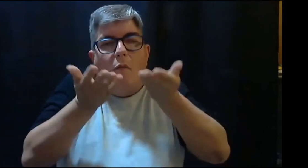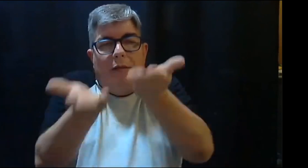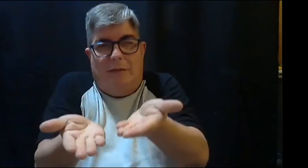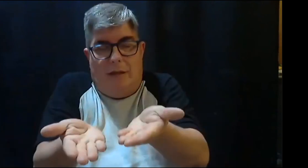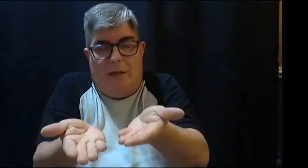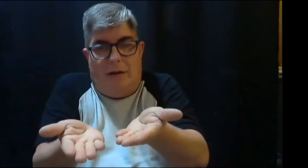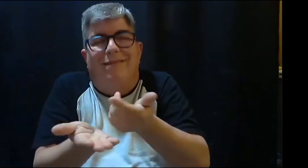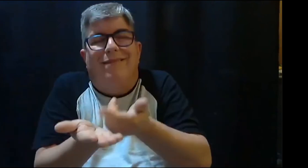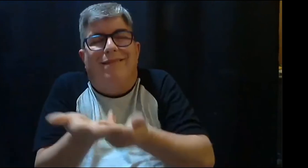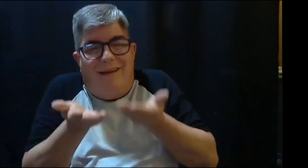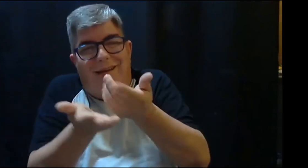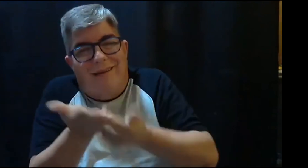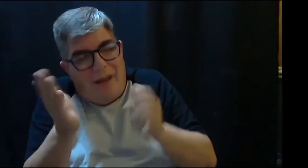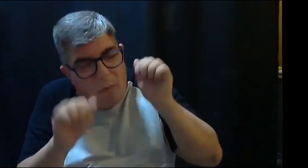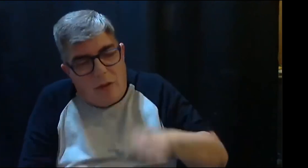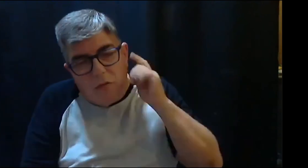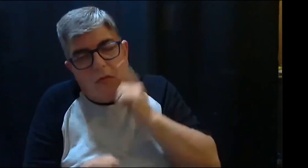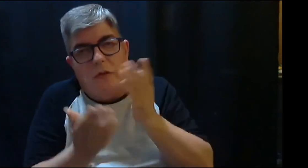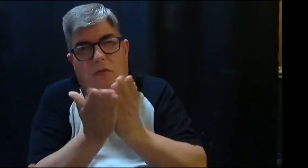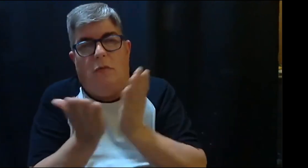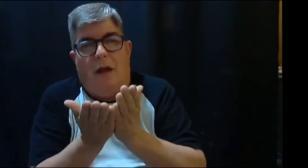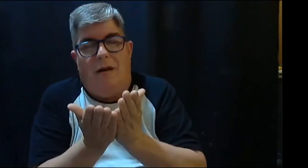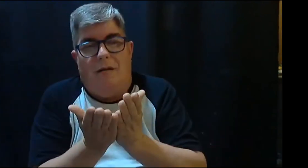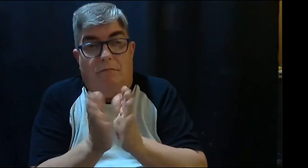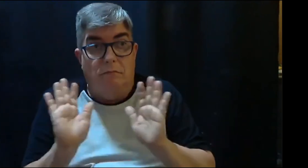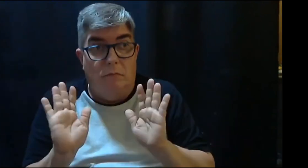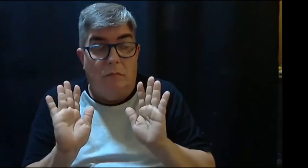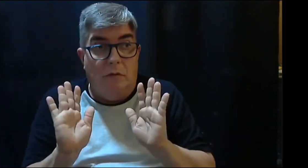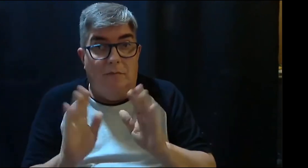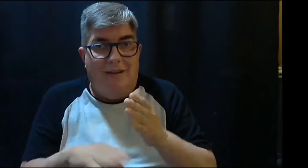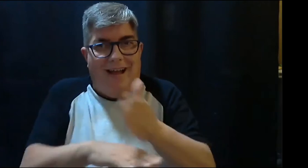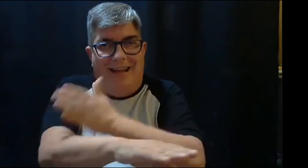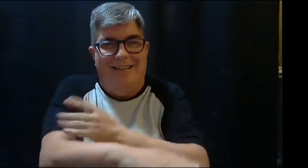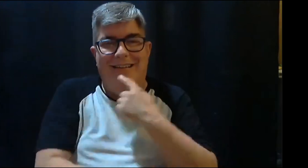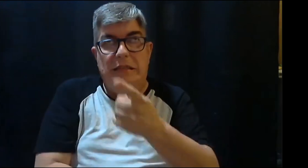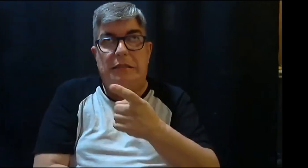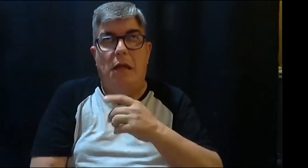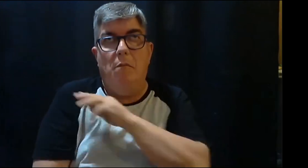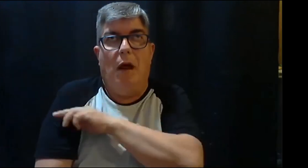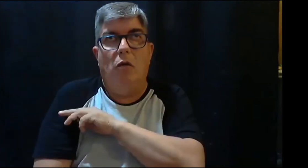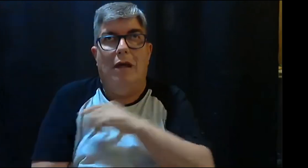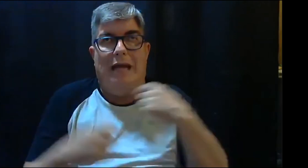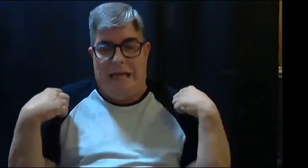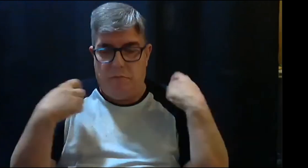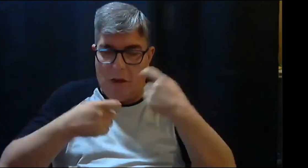buscar estrategias que permitan, entonces, ofrecer a los sordos una forma de educación, educación para ellos.